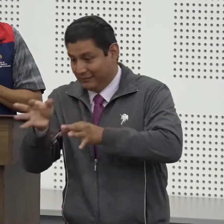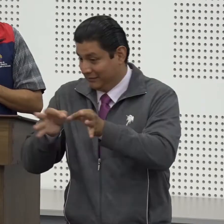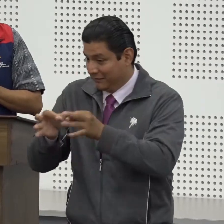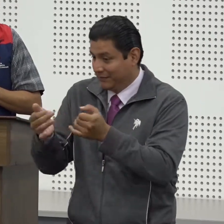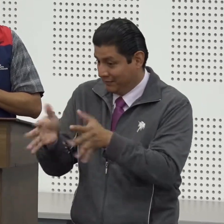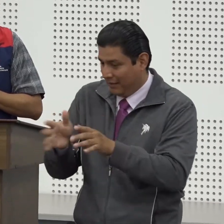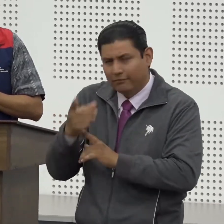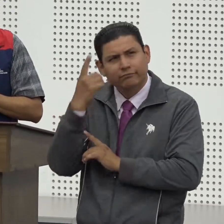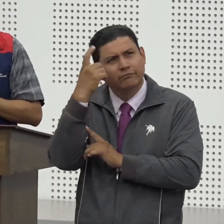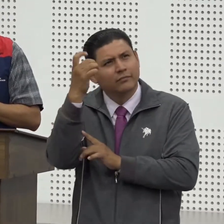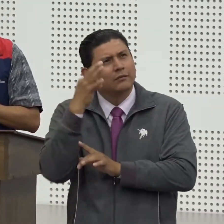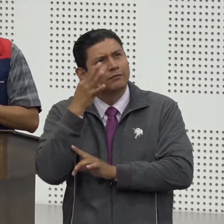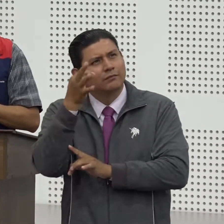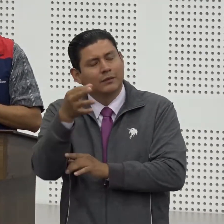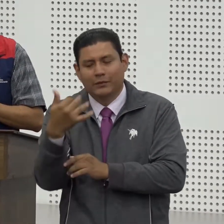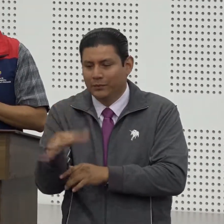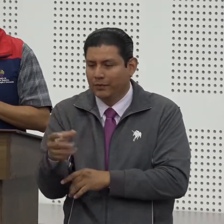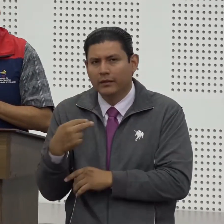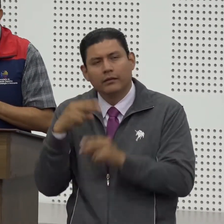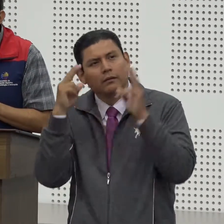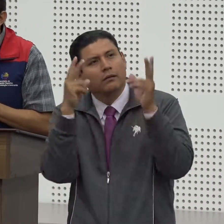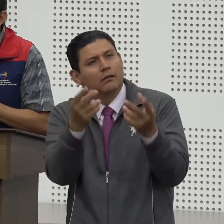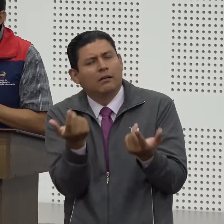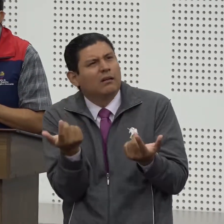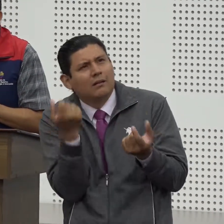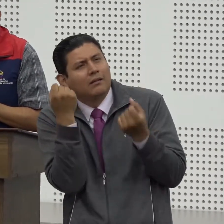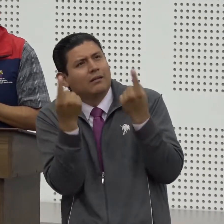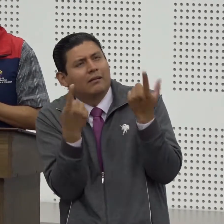a futuro pues me sentí más ignorante que